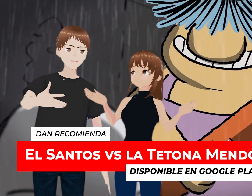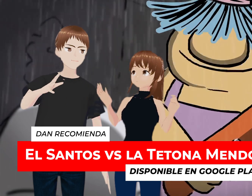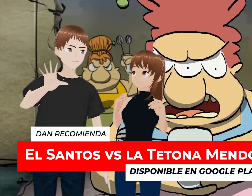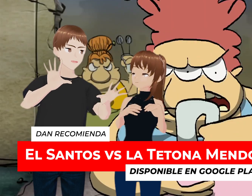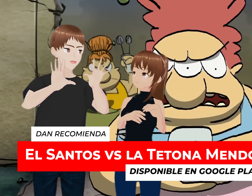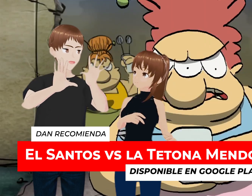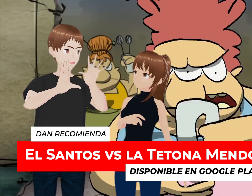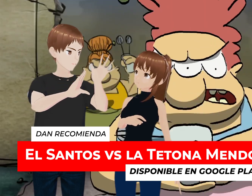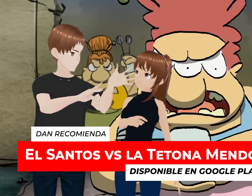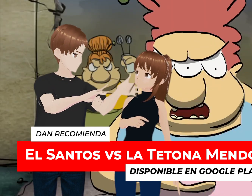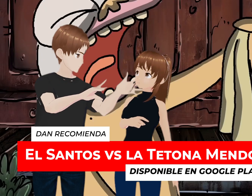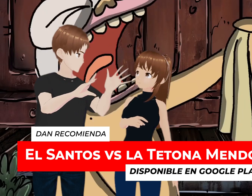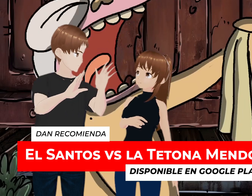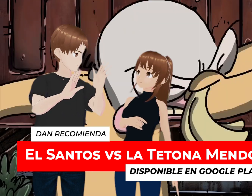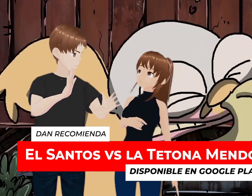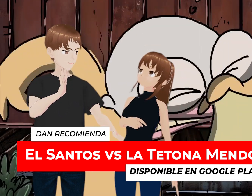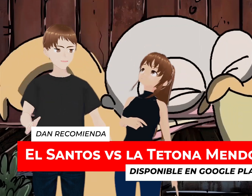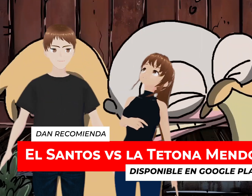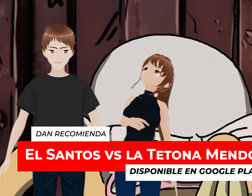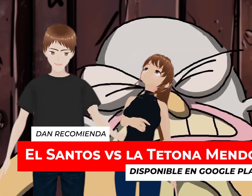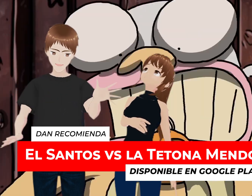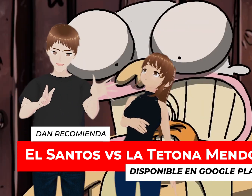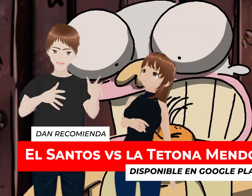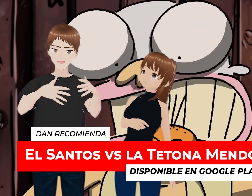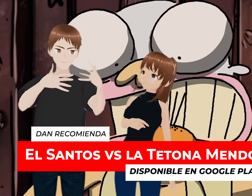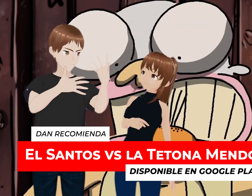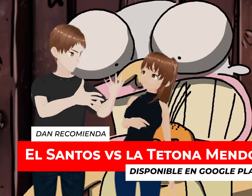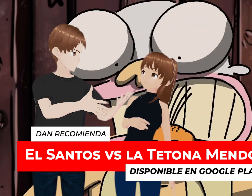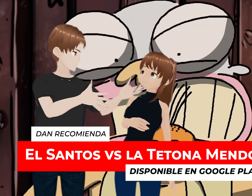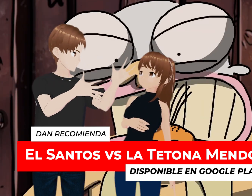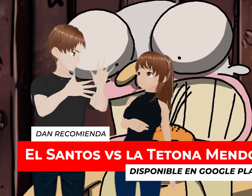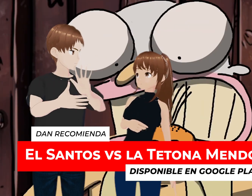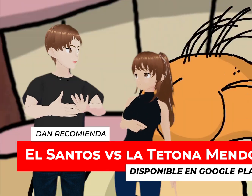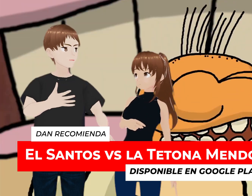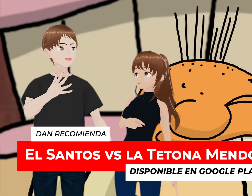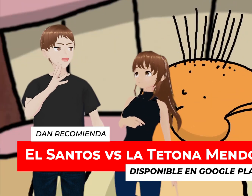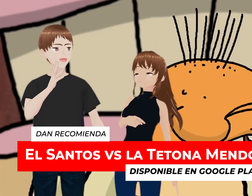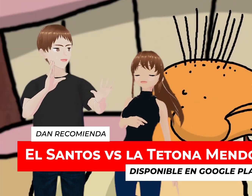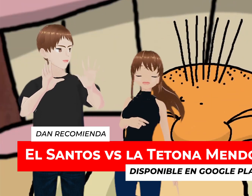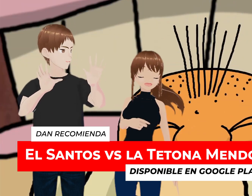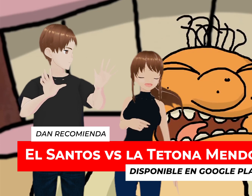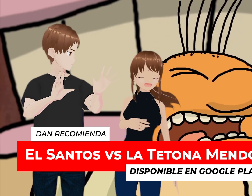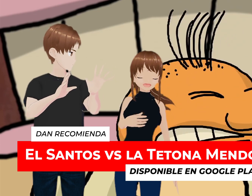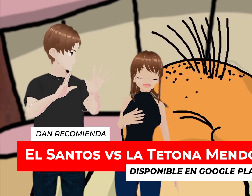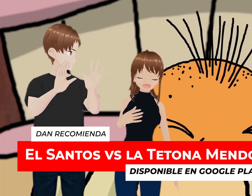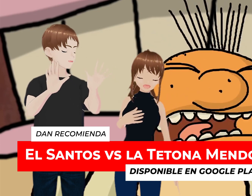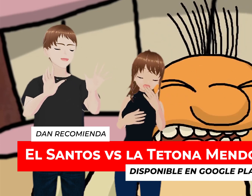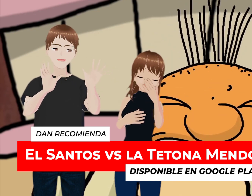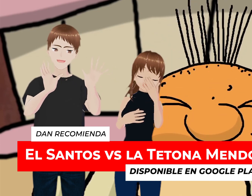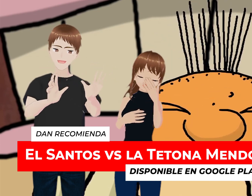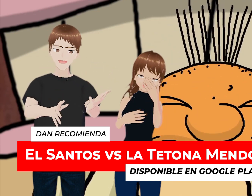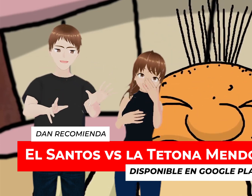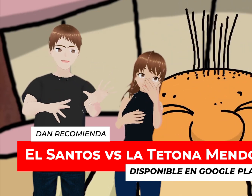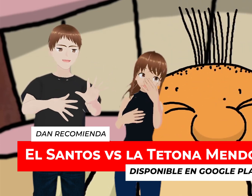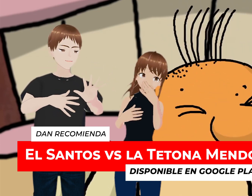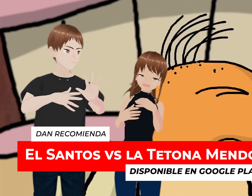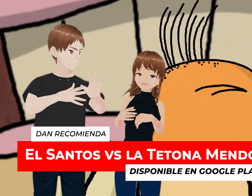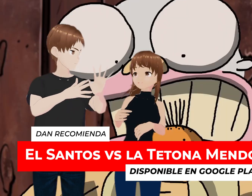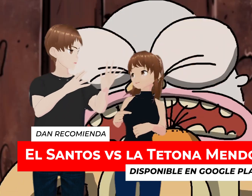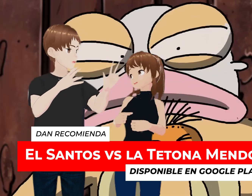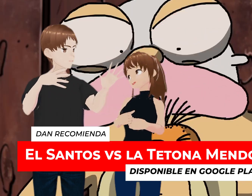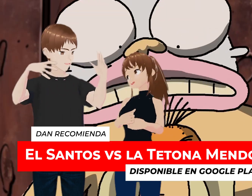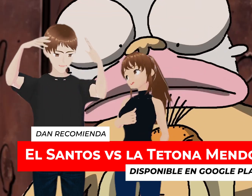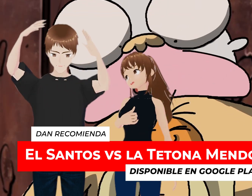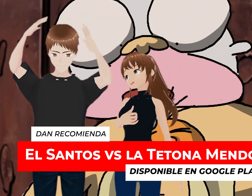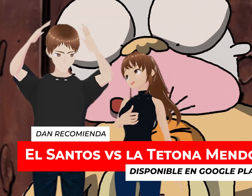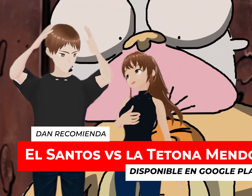Está también precisamente El cabo Está este El peyote asesino Los zombies de Zaguayo Y el cast que se armó Para esta cinta animada